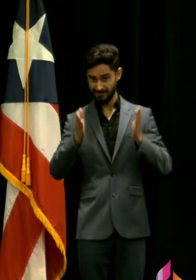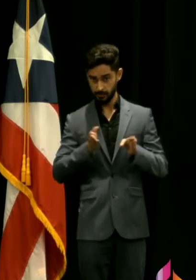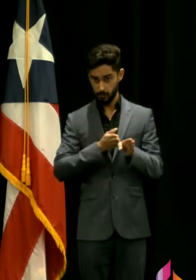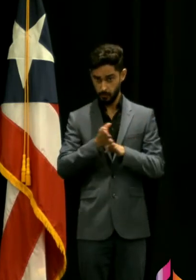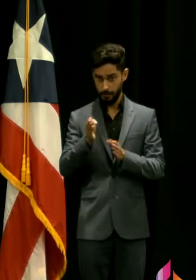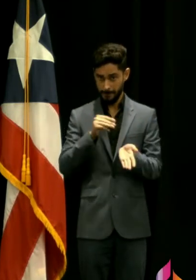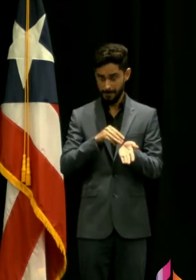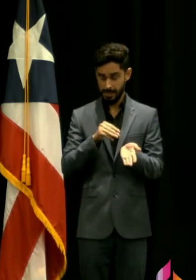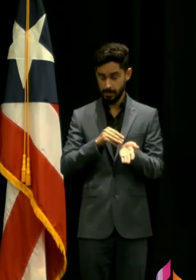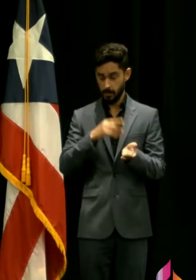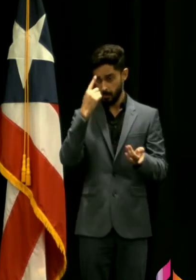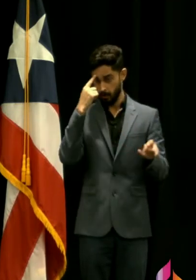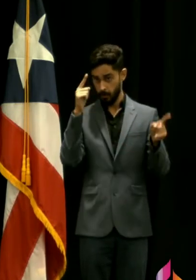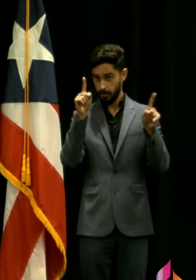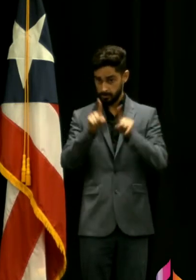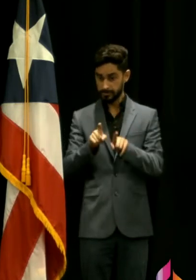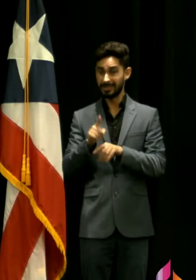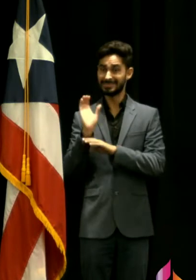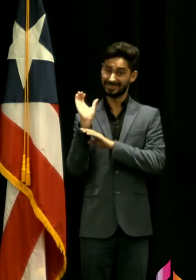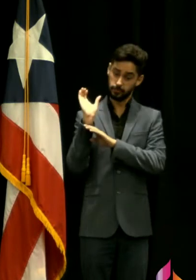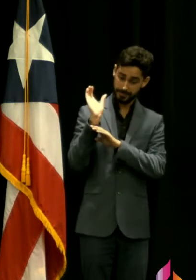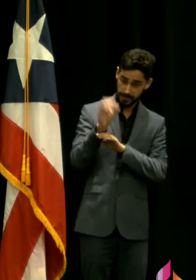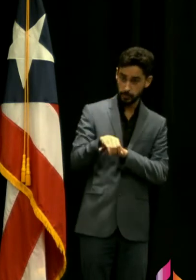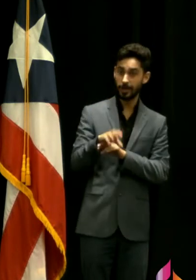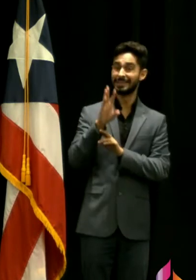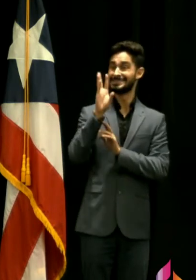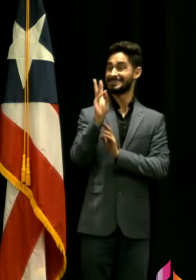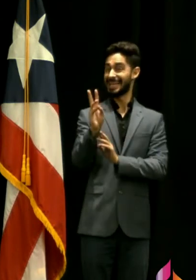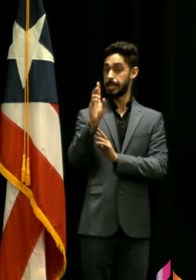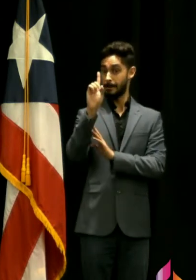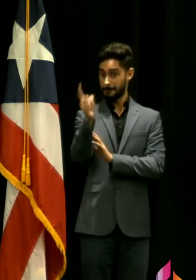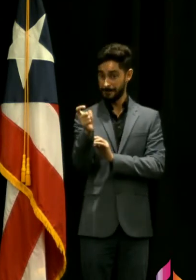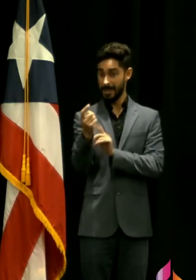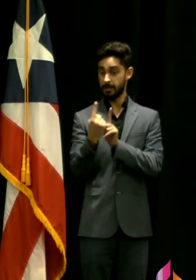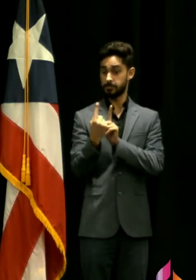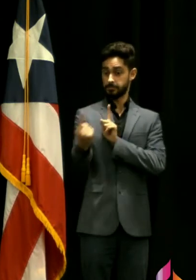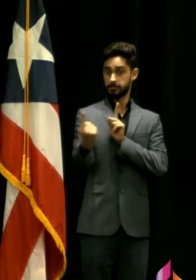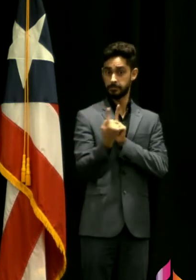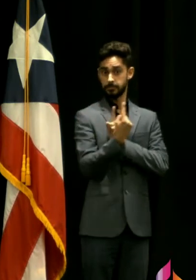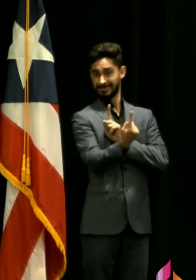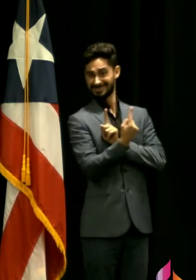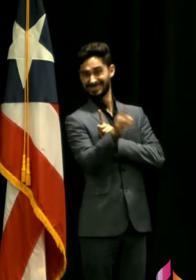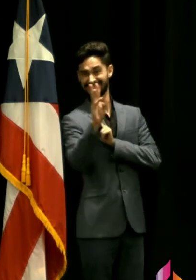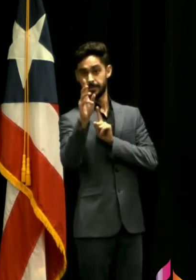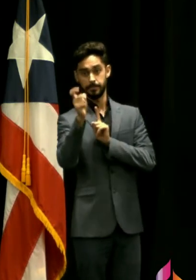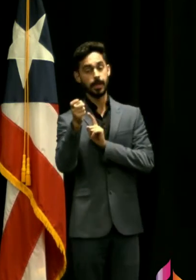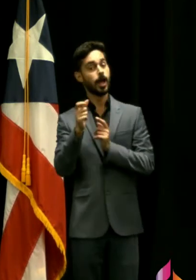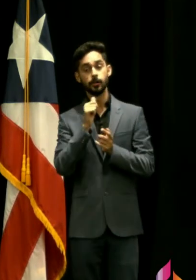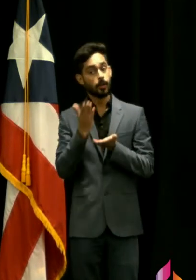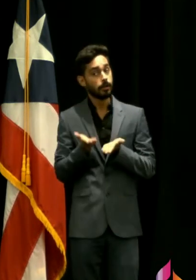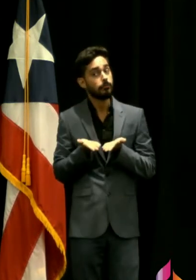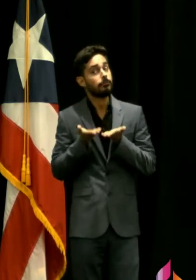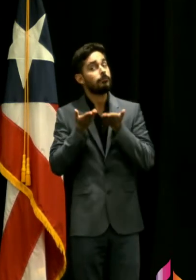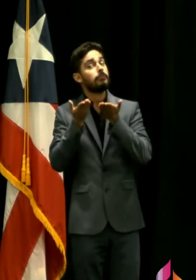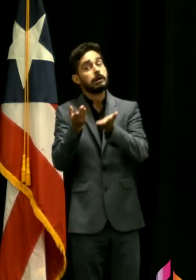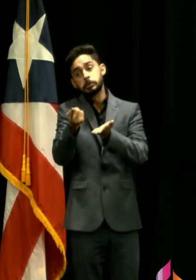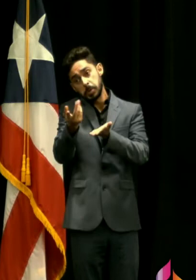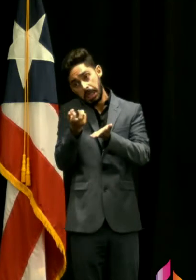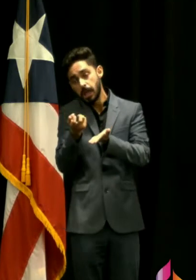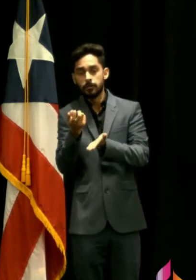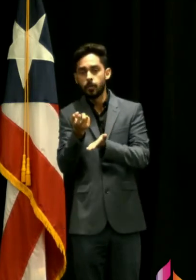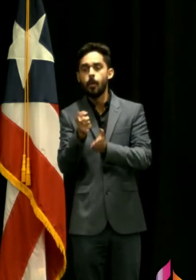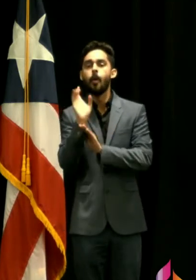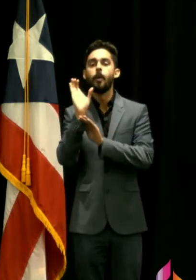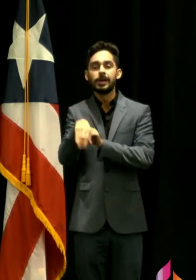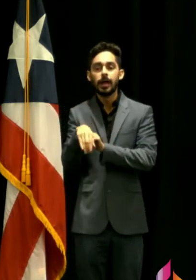obligatorio el distanciamiento físico de seis pies en los salones de clase y que sea obligatorio no una recomendación obligatorio mientras están comiendo